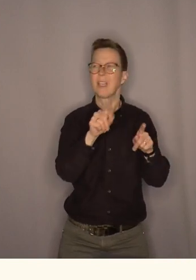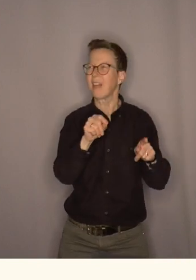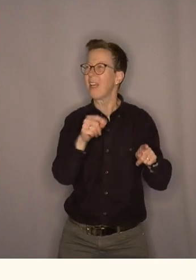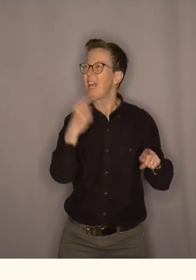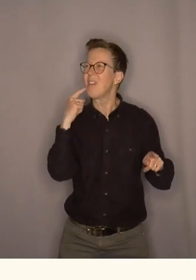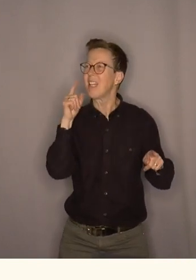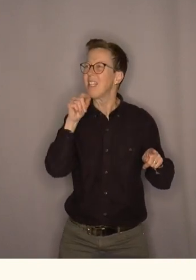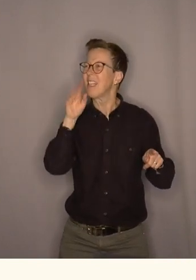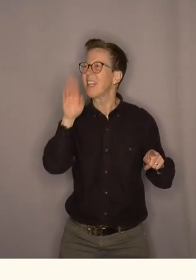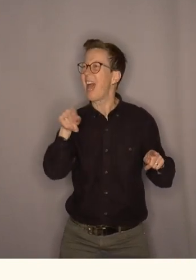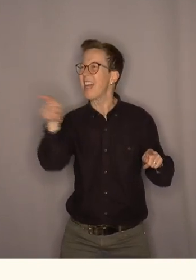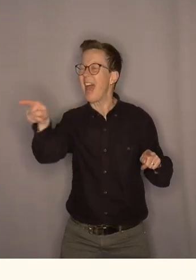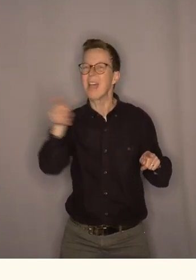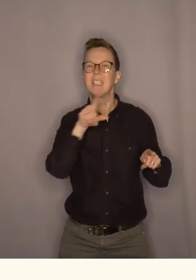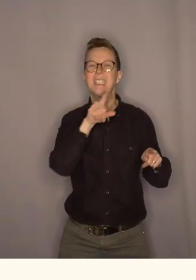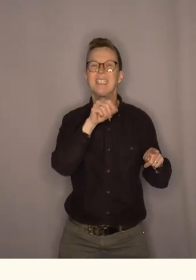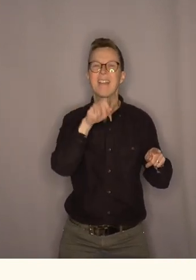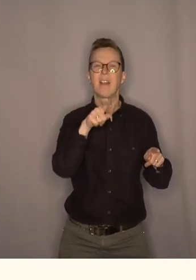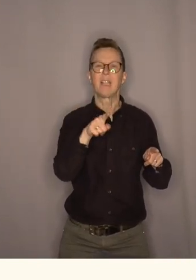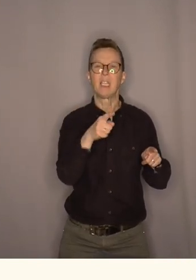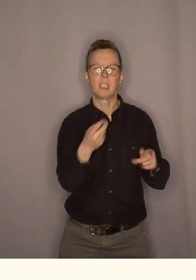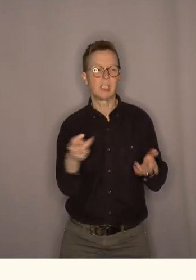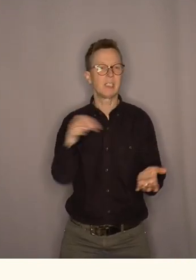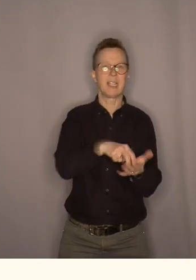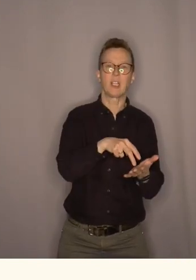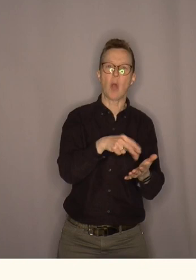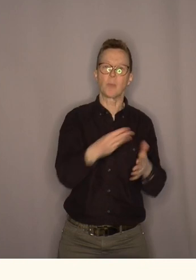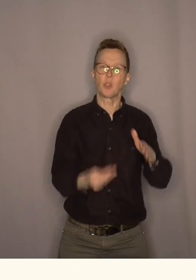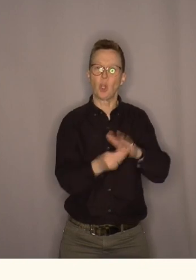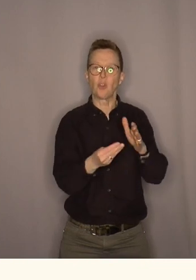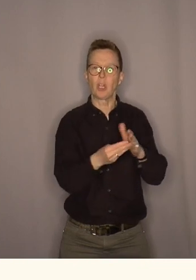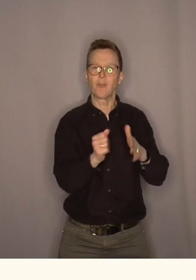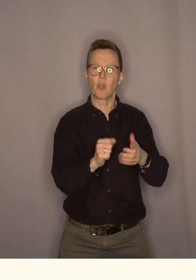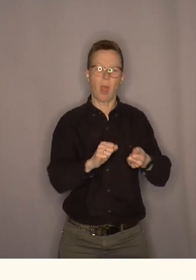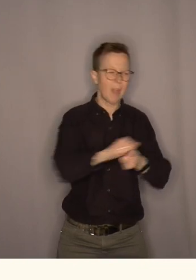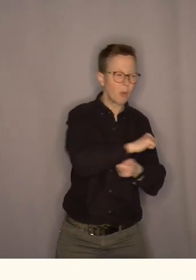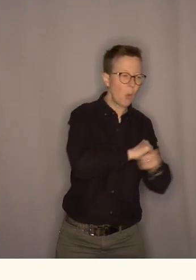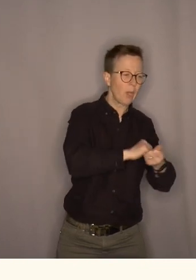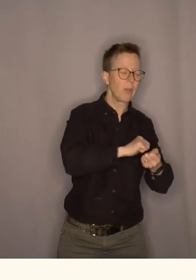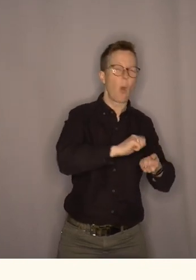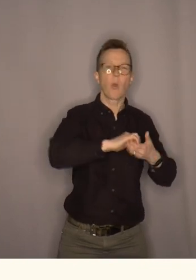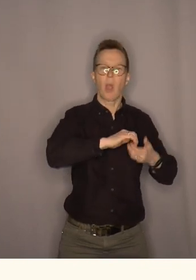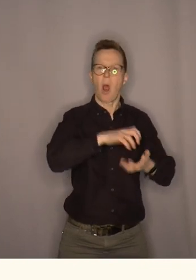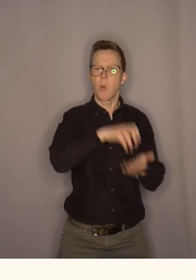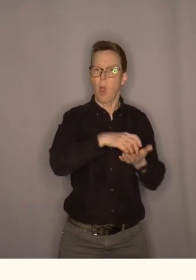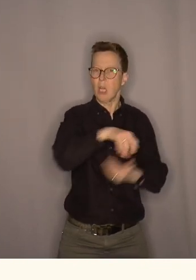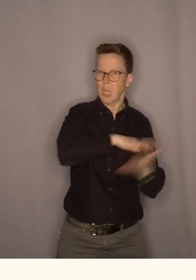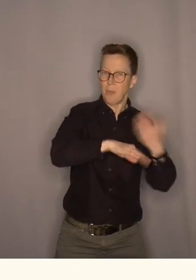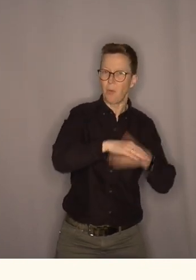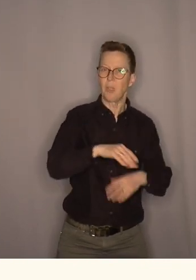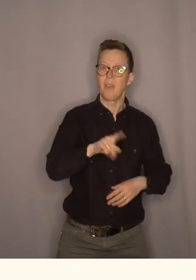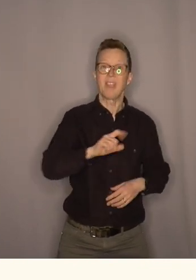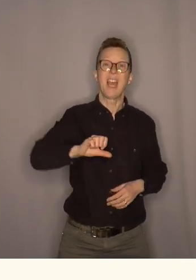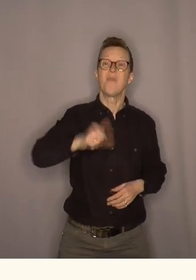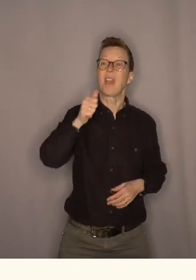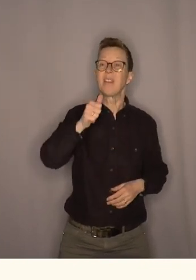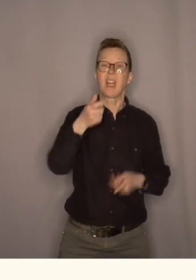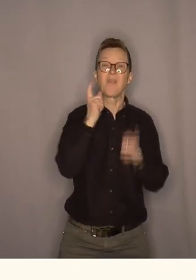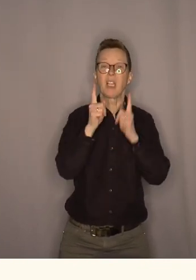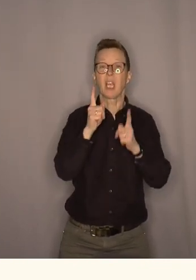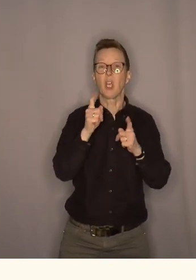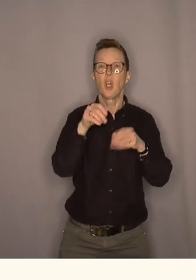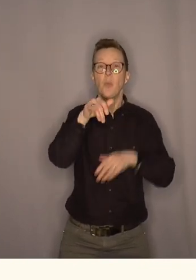hvert fall et eller annet sted de står opp for naturen og for lokalsavfunnet sitt. Når vi vinner valget i byer som